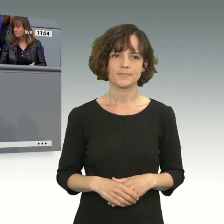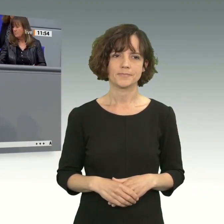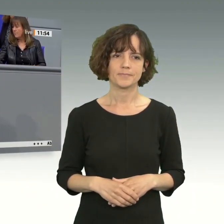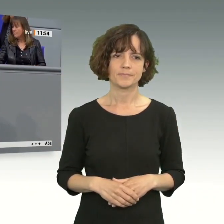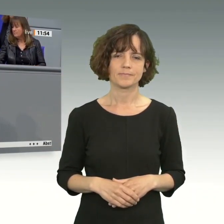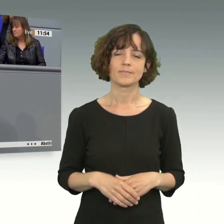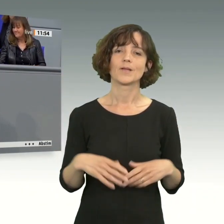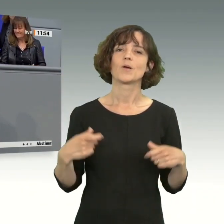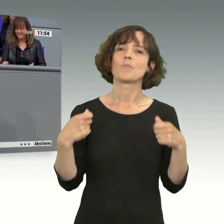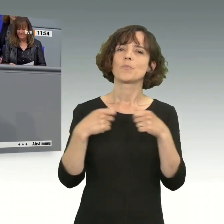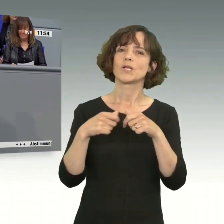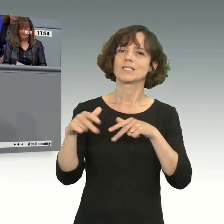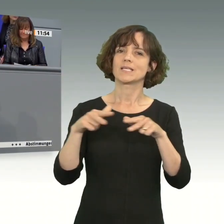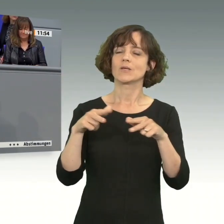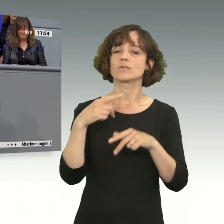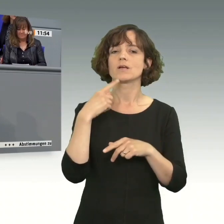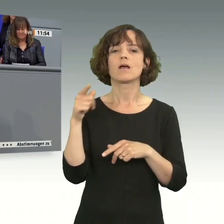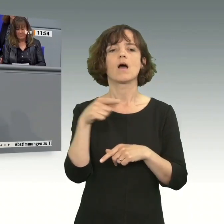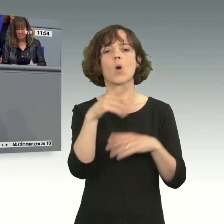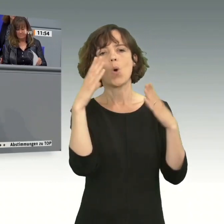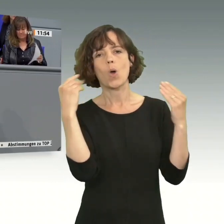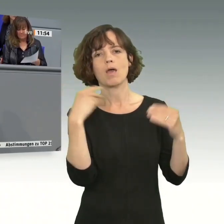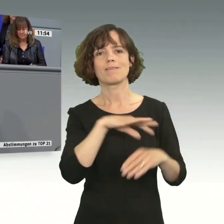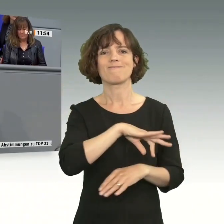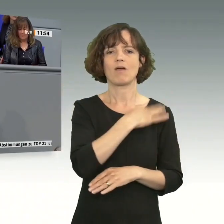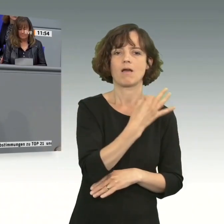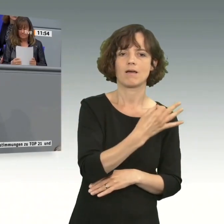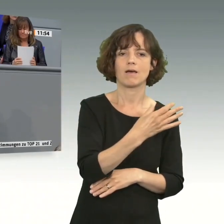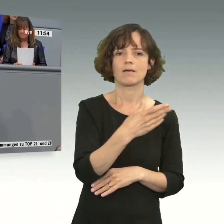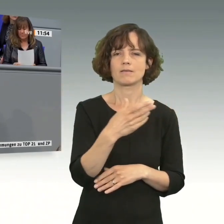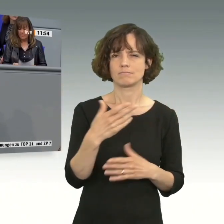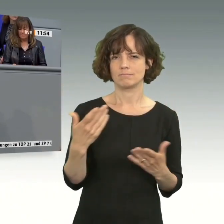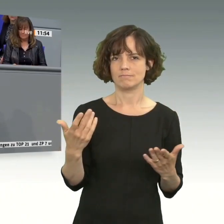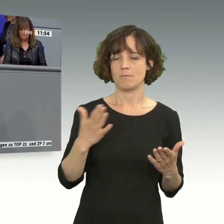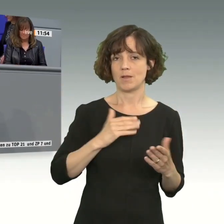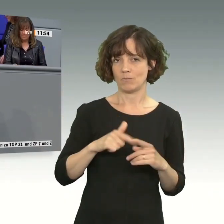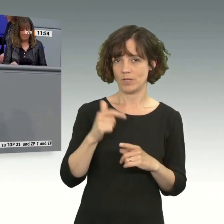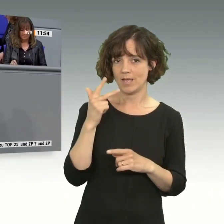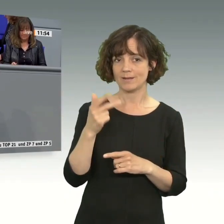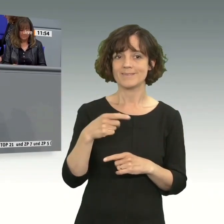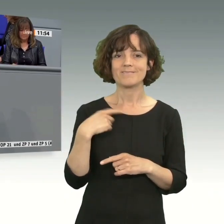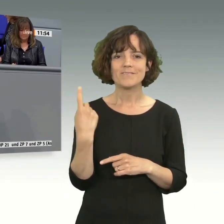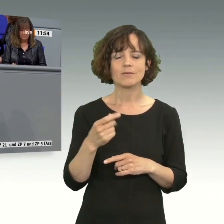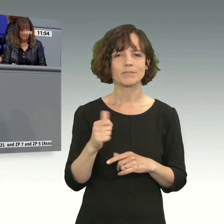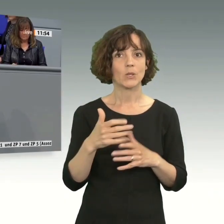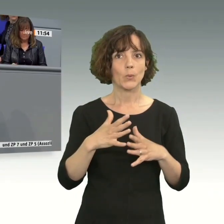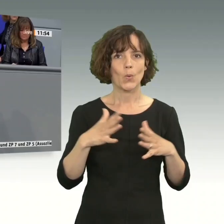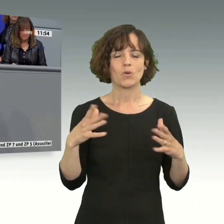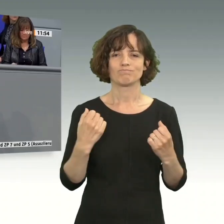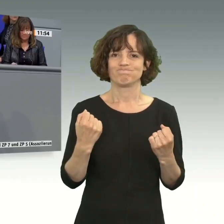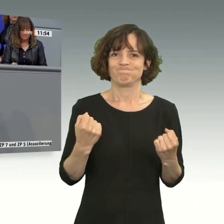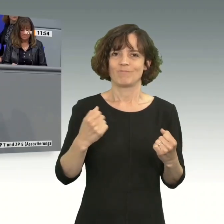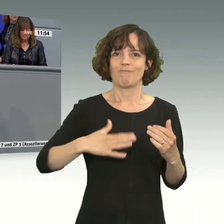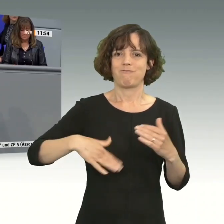Die Bundesregierung hat hier verwiesen auf die Niederlande, auf Frankreich. Meine Damen und Herren, wir sind die größte und